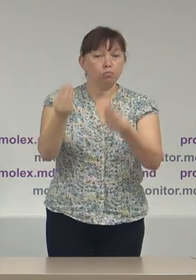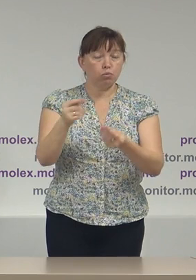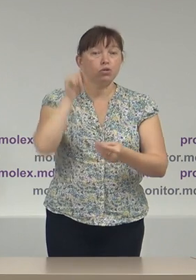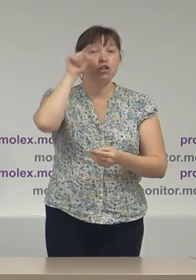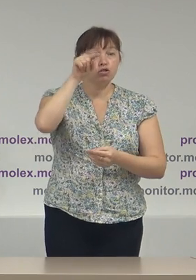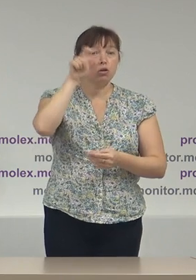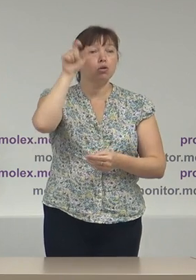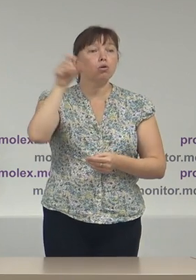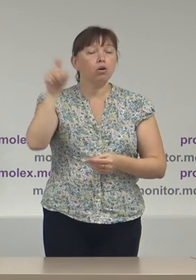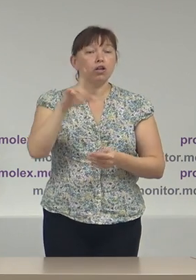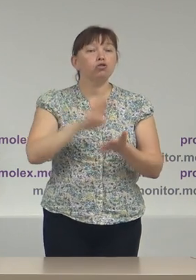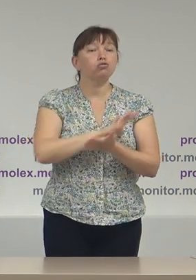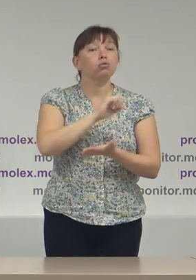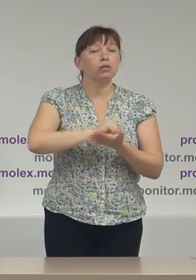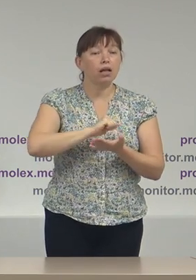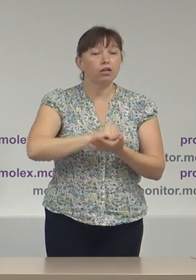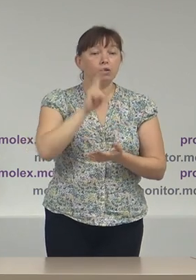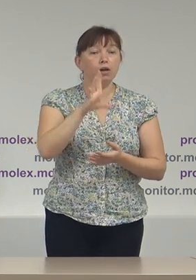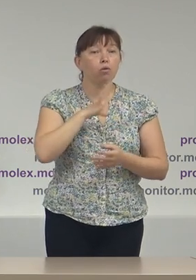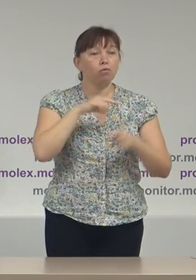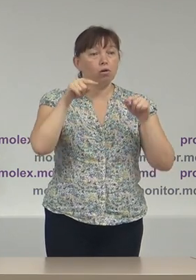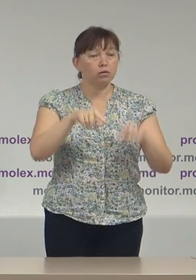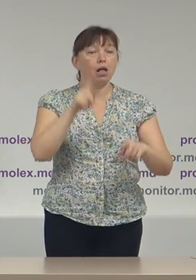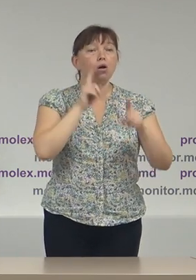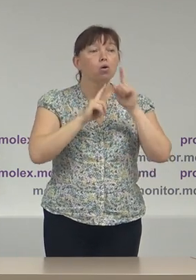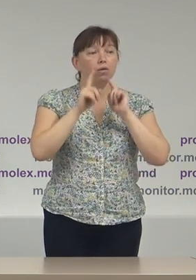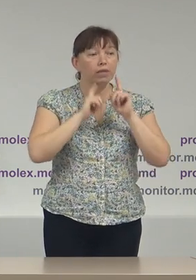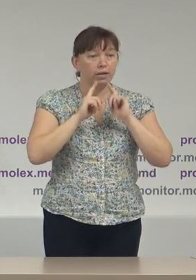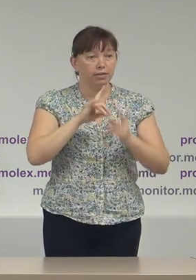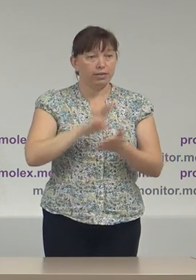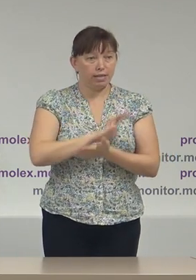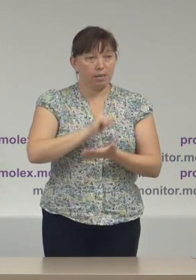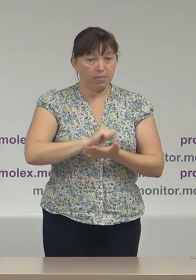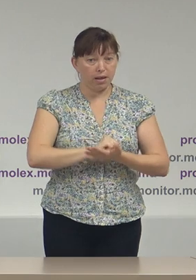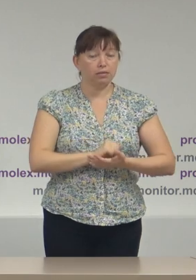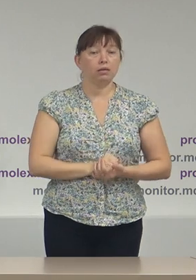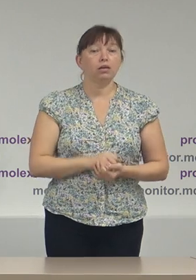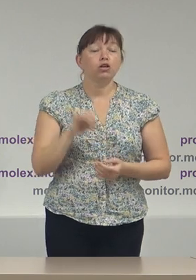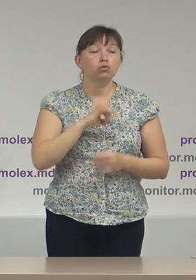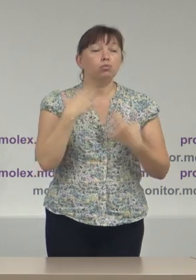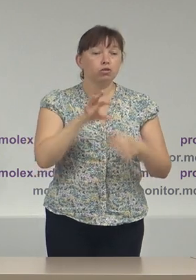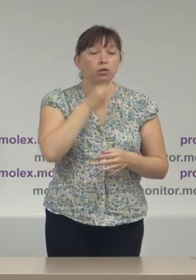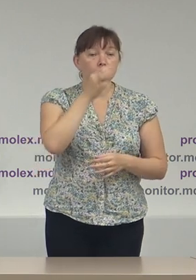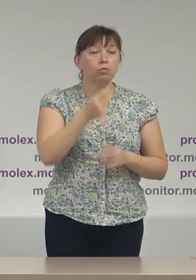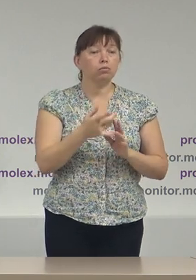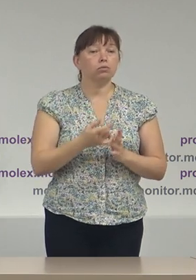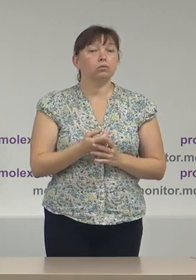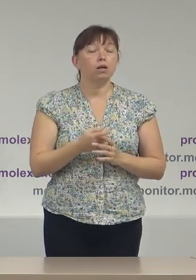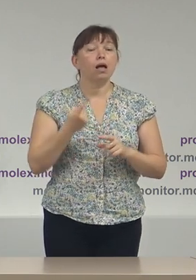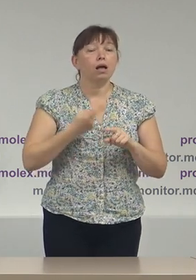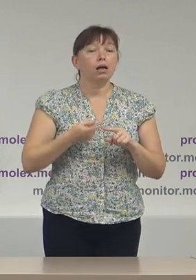acelor colegi jurnaliști care au venit la această conferință de presă și, așa cum am menționat și la acel seminat,